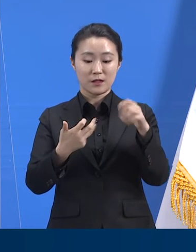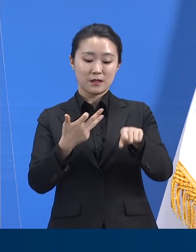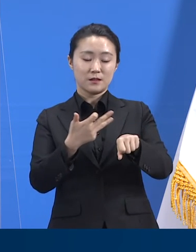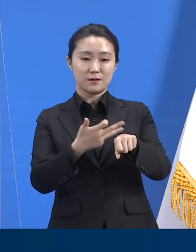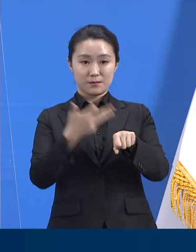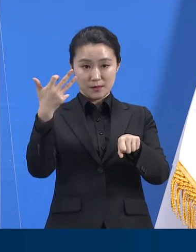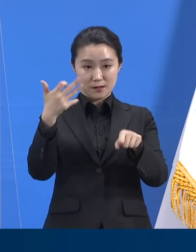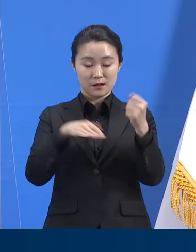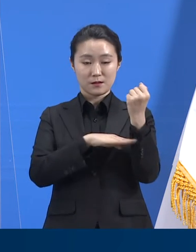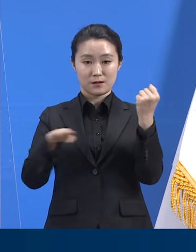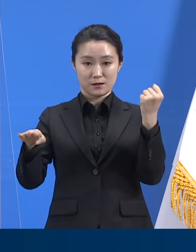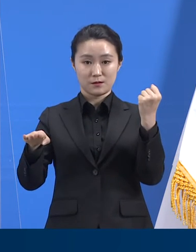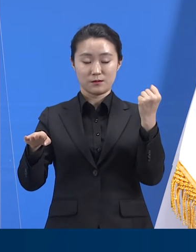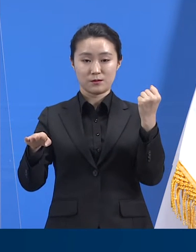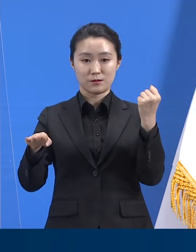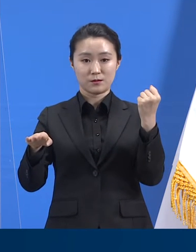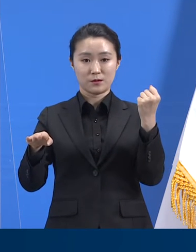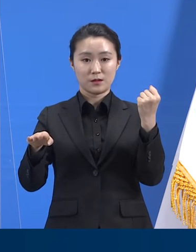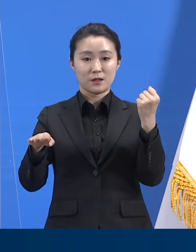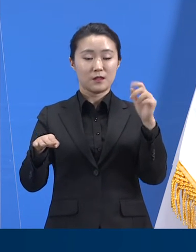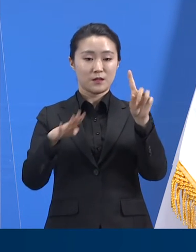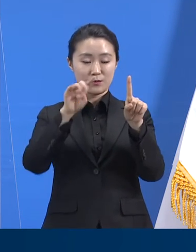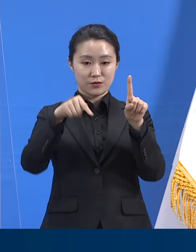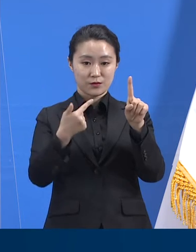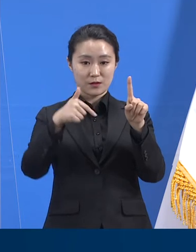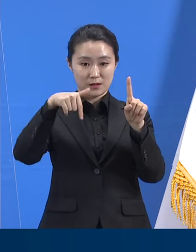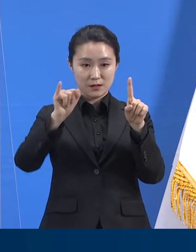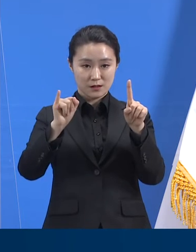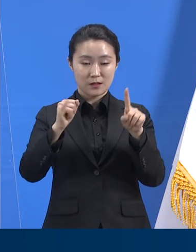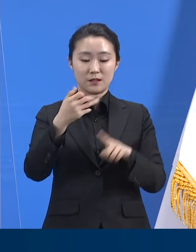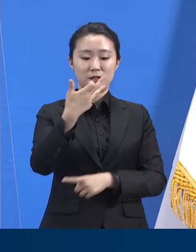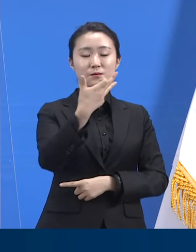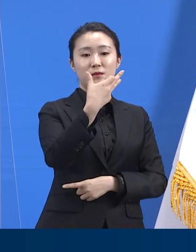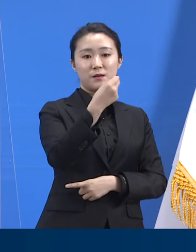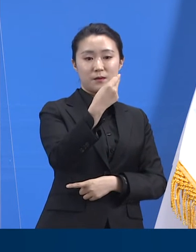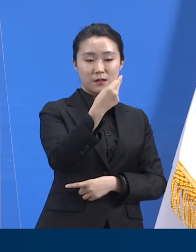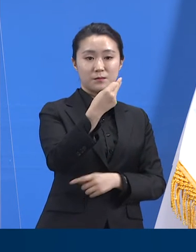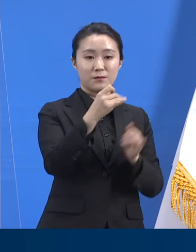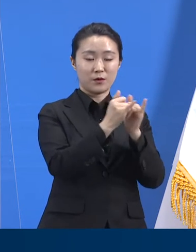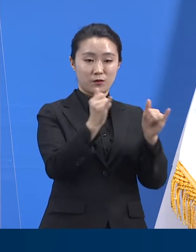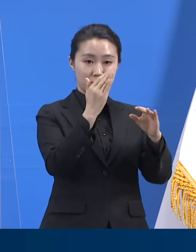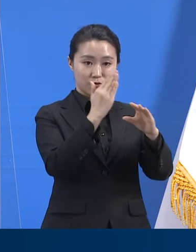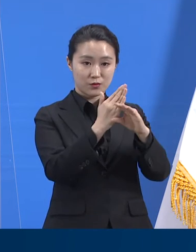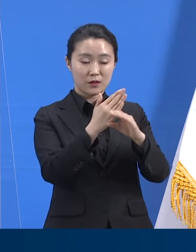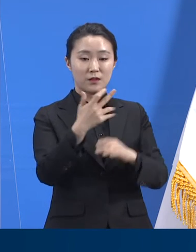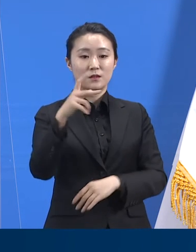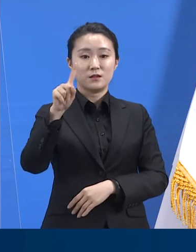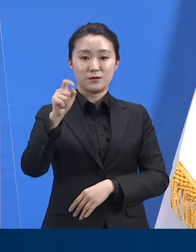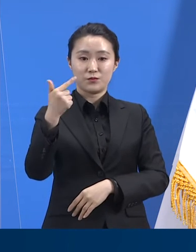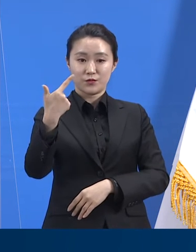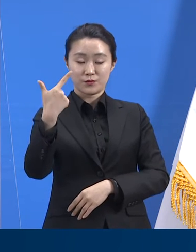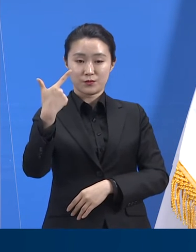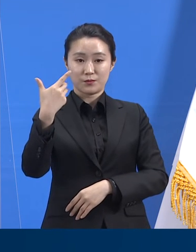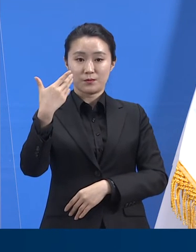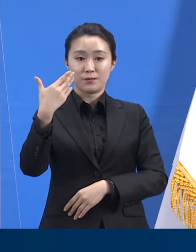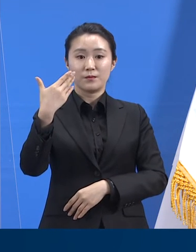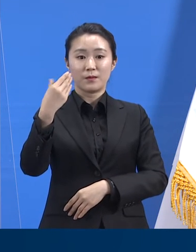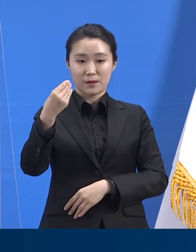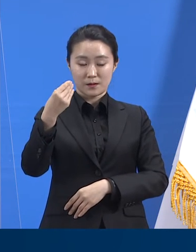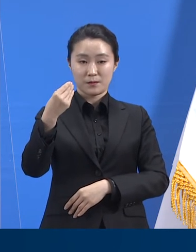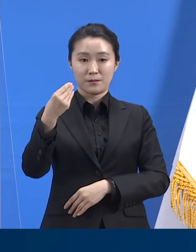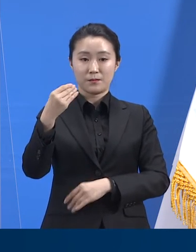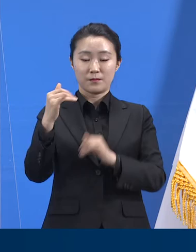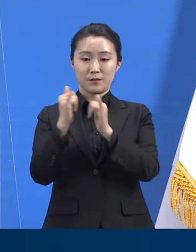대상자 총 18만 1,477명 중 16만 8,296명이 동의하였으며